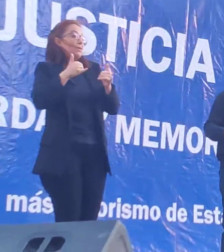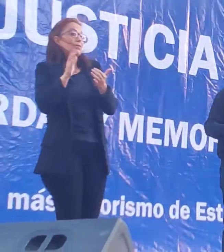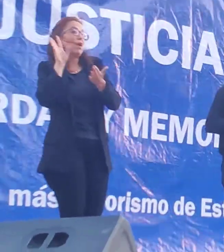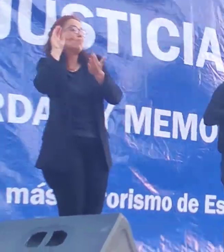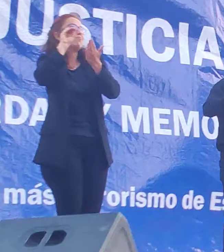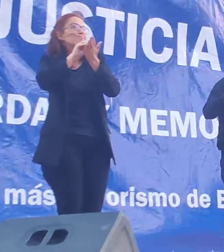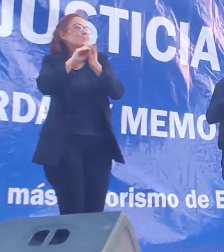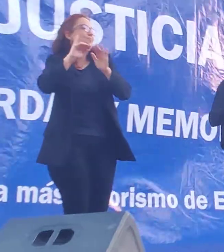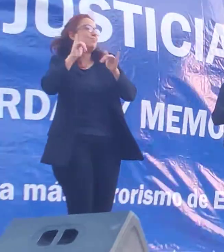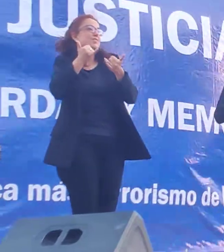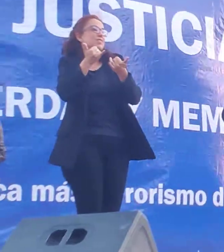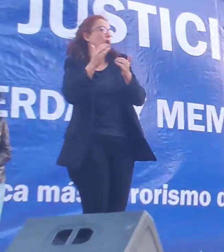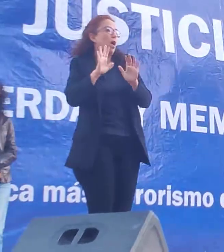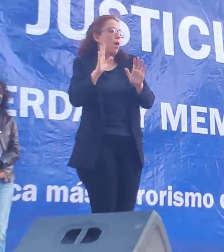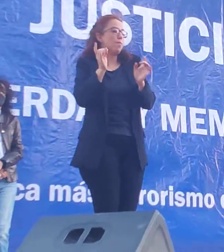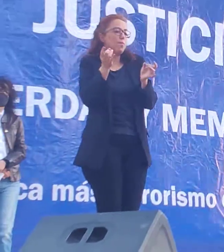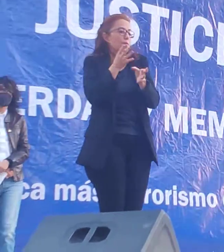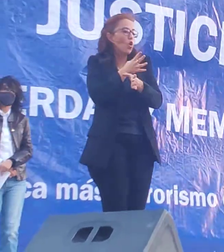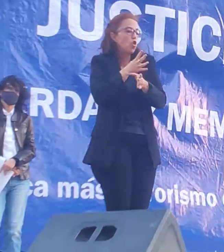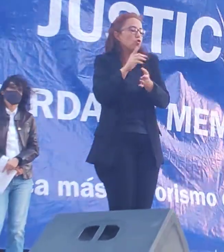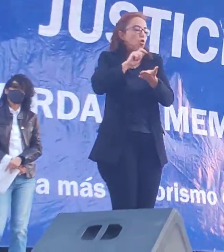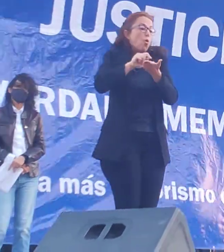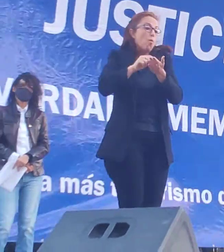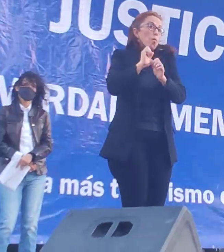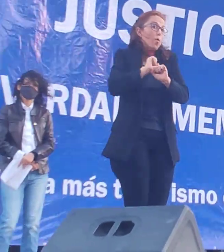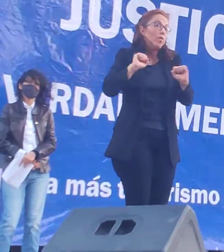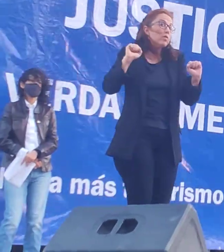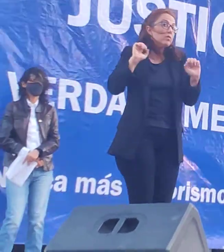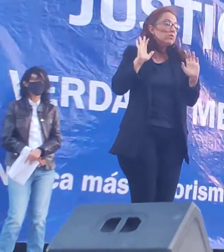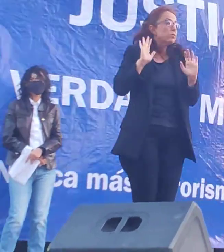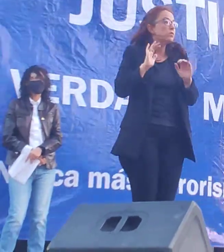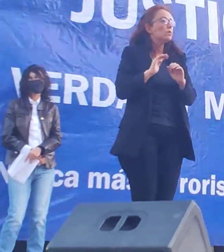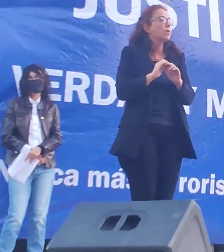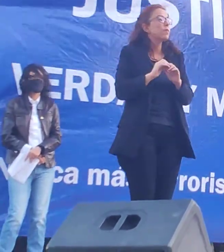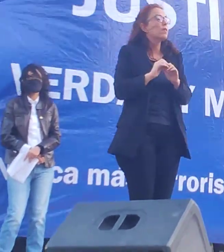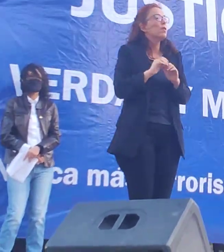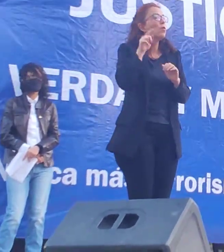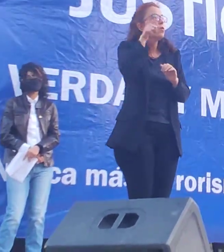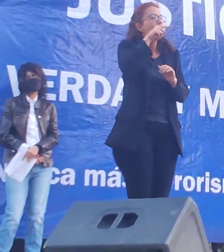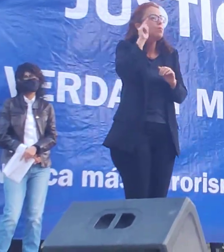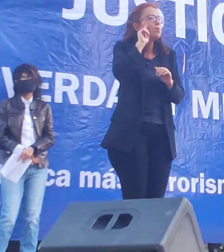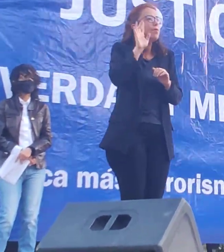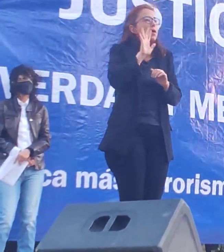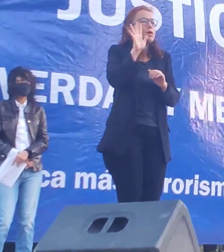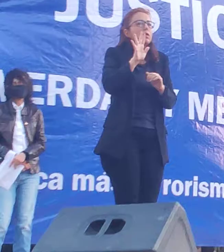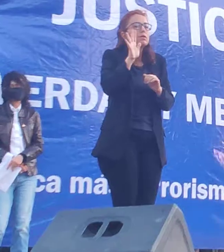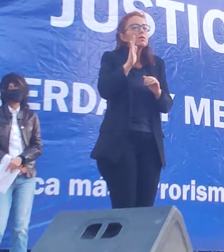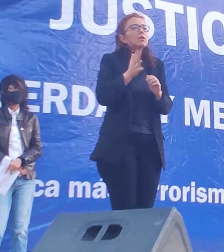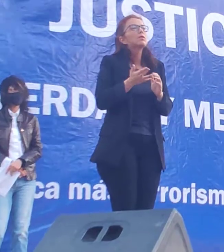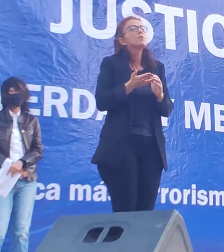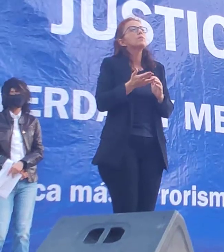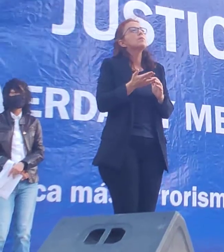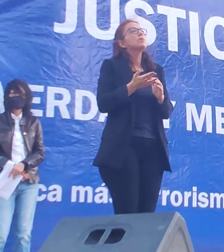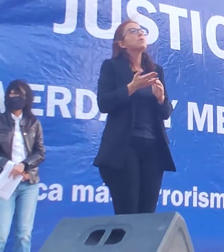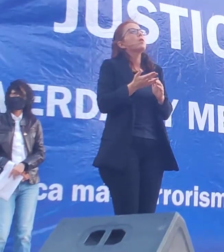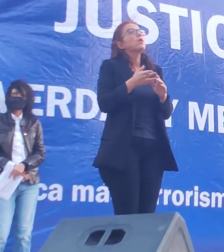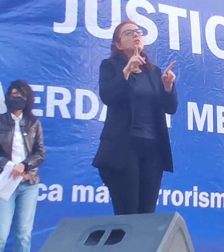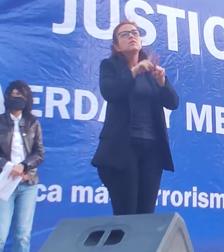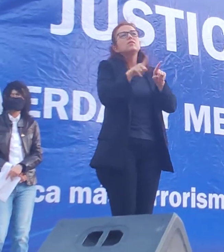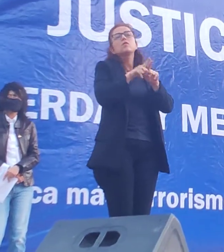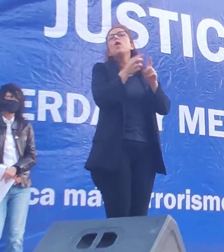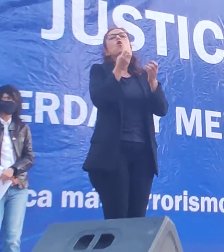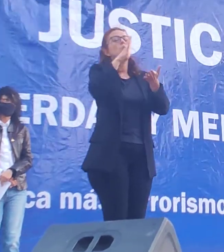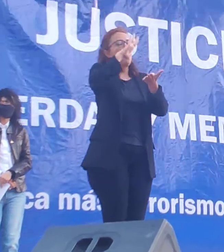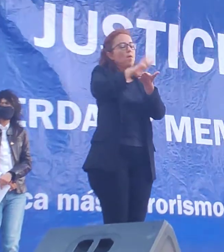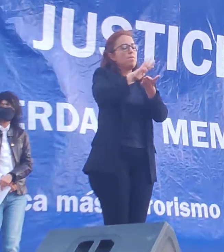estado cortado, digamos, ya hubiera sido impreso, y manéjense que es muy parecido a cómo se imprime un